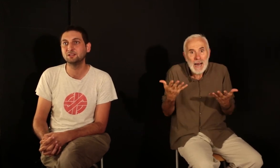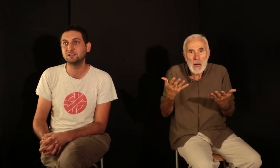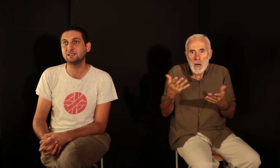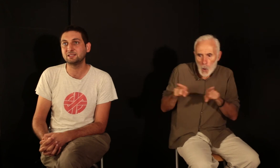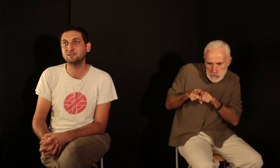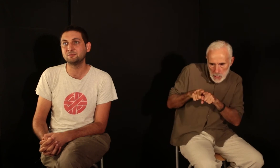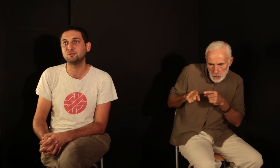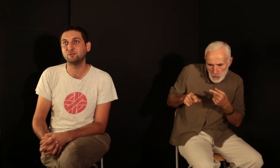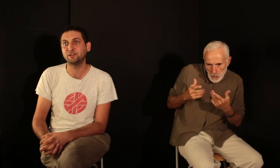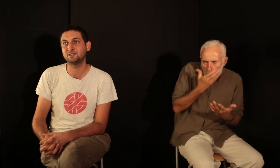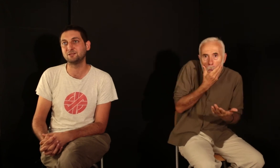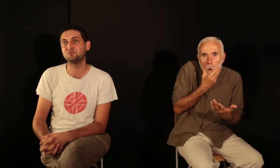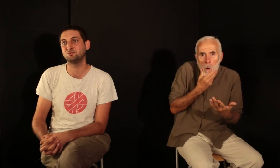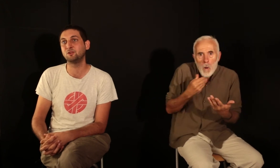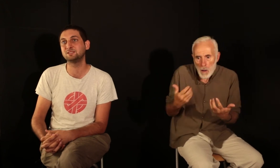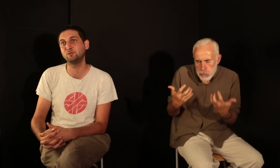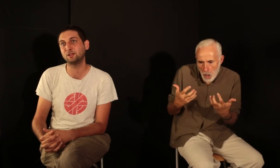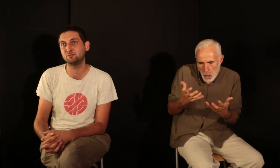et qui doit aussi nous faire du bien.